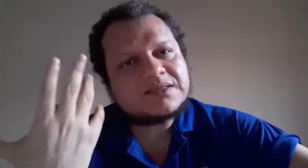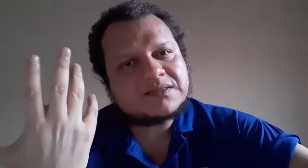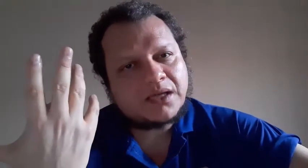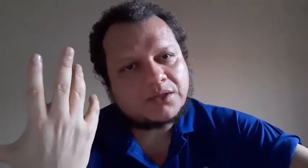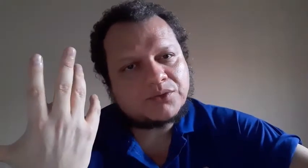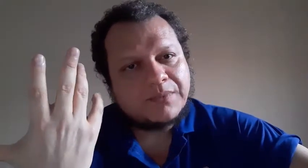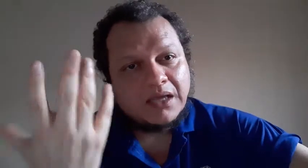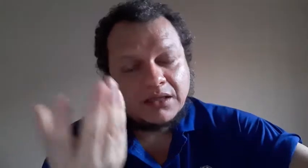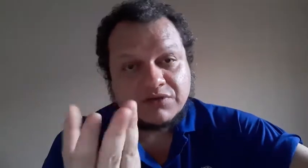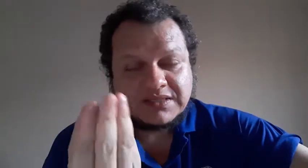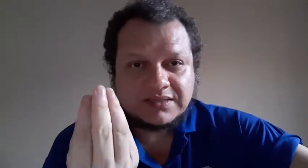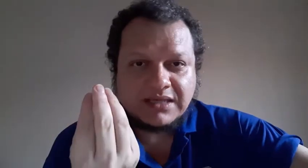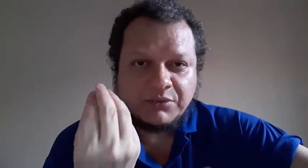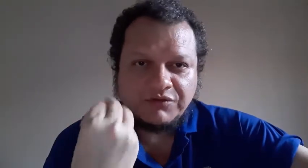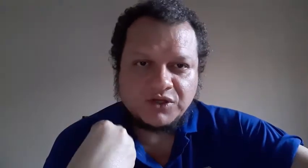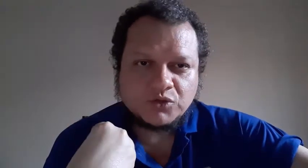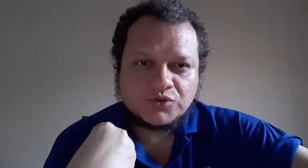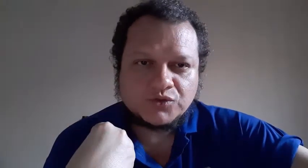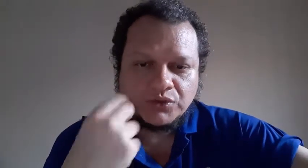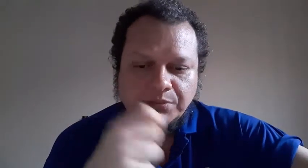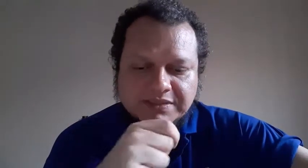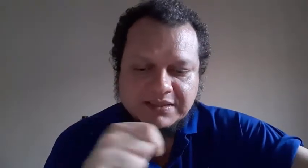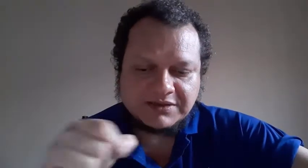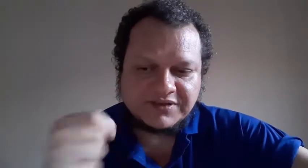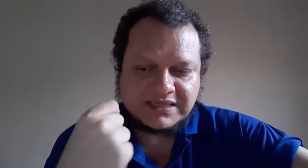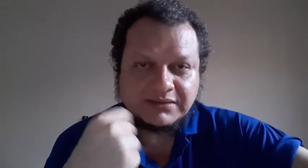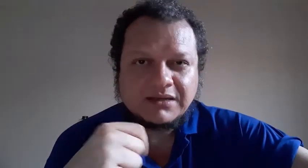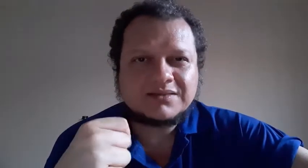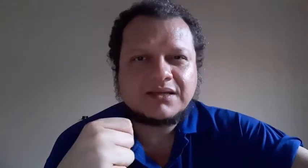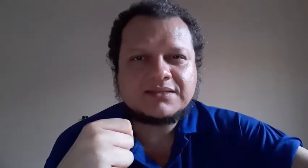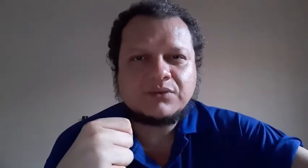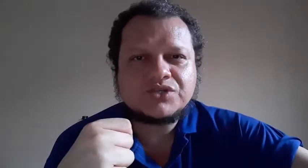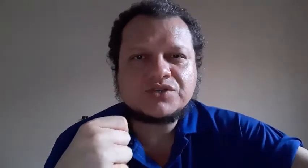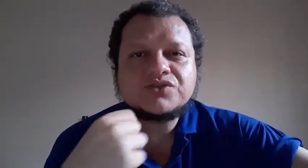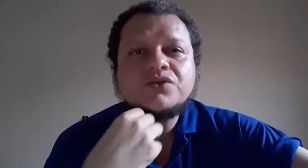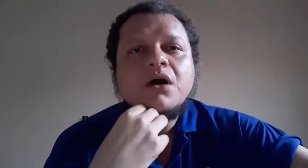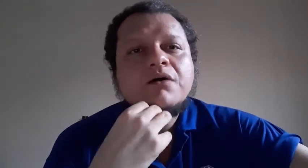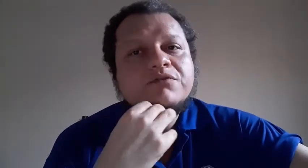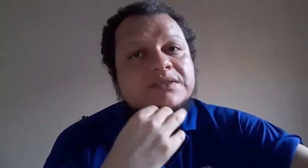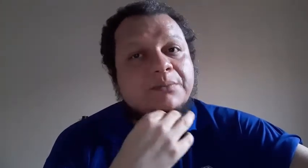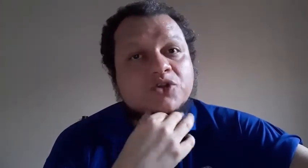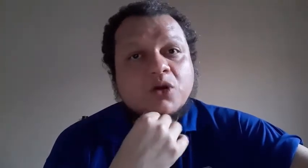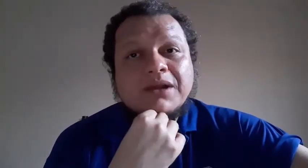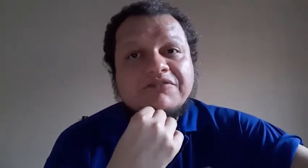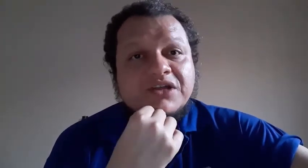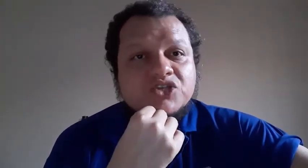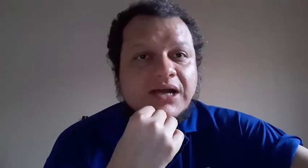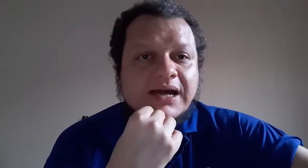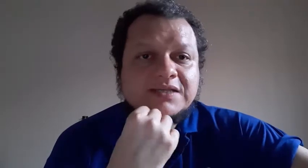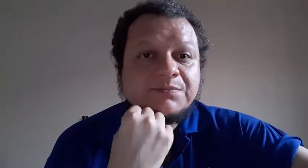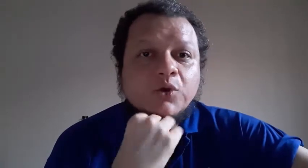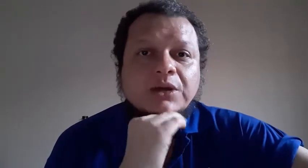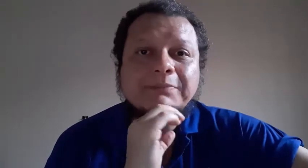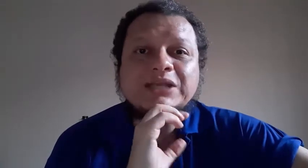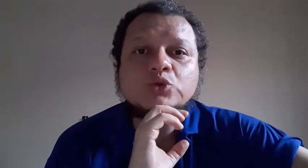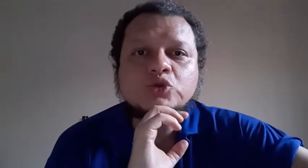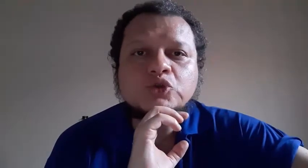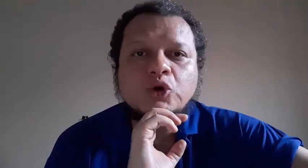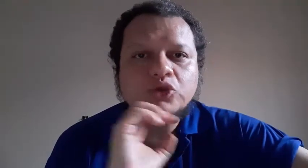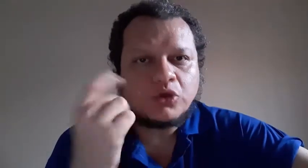escrito. Então, você recebe o vídeo do sudo e precisa fazer a transcrição disso. Você pode cobrar 20 reais por minuto do